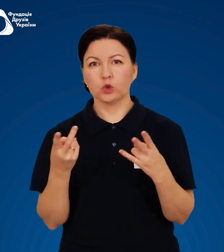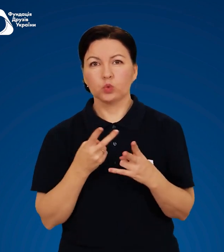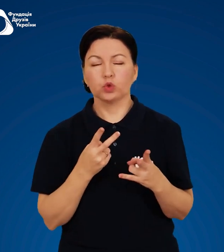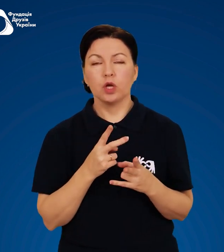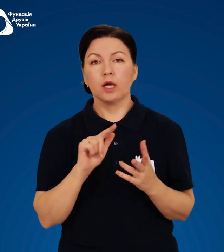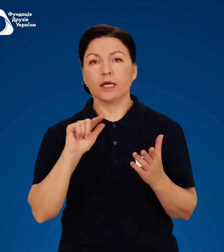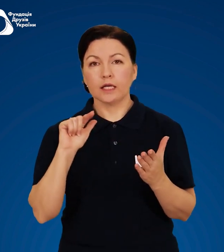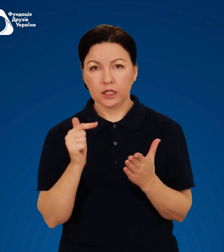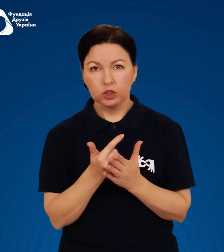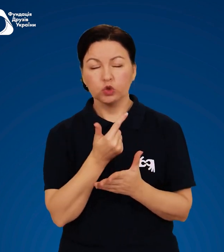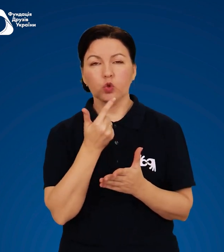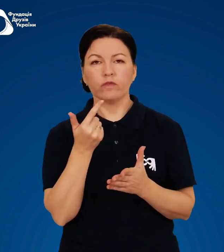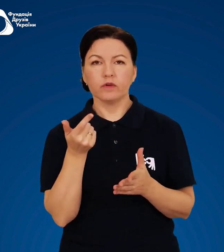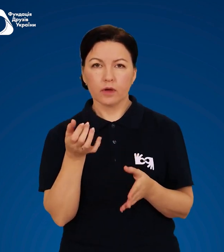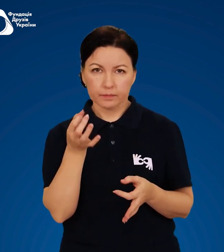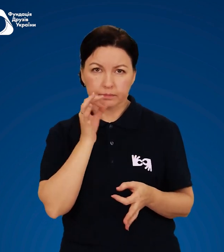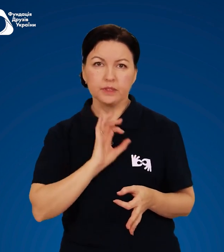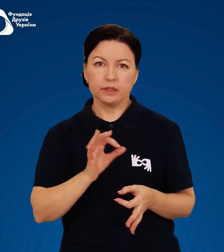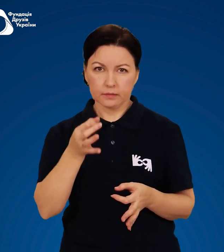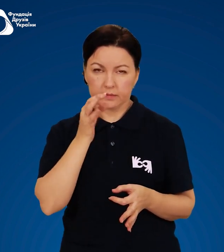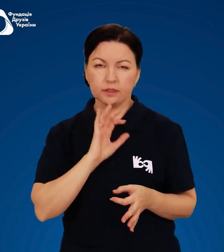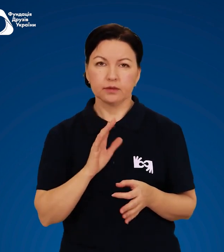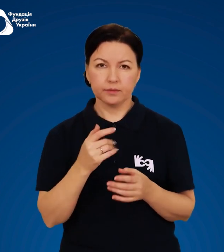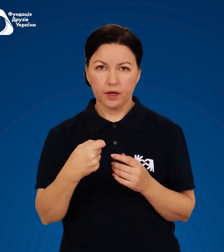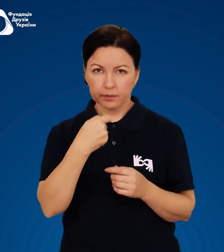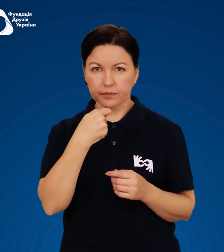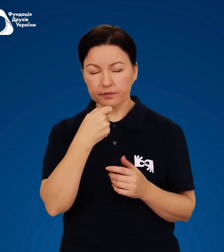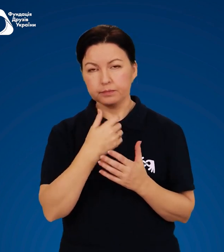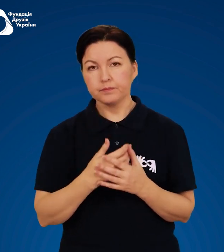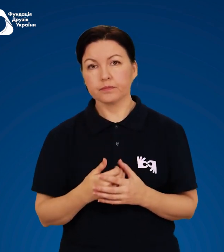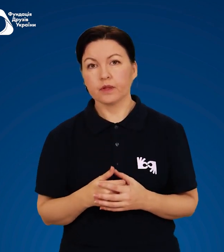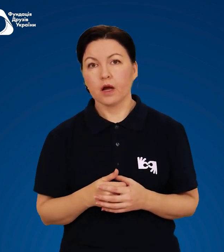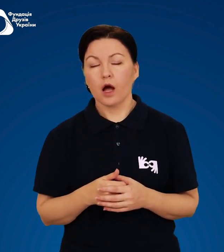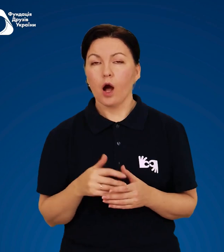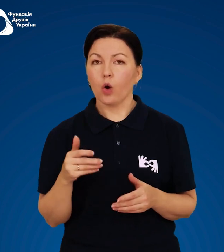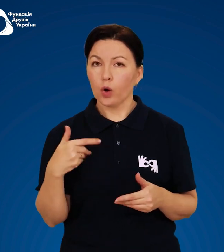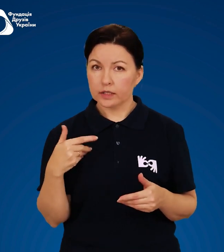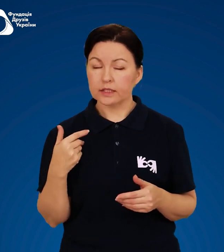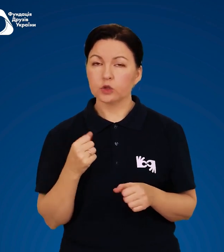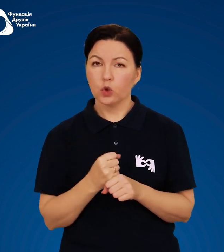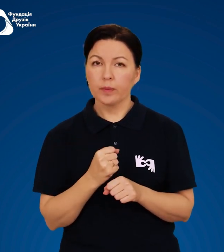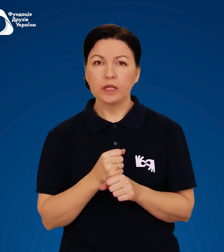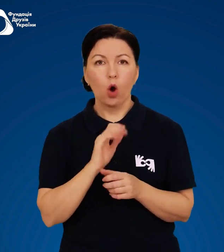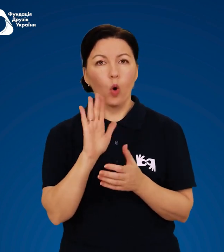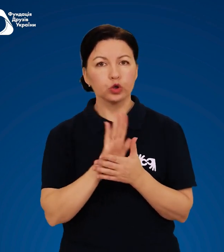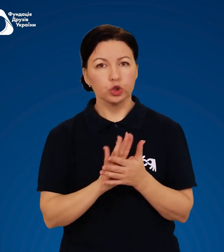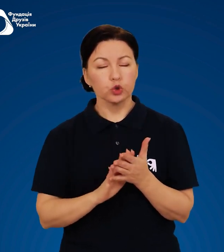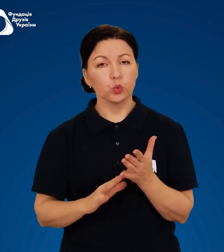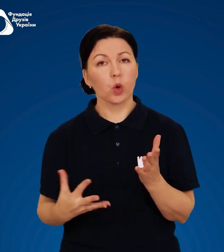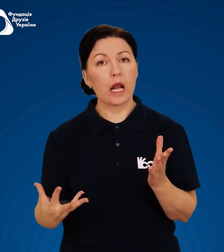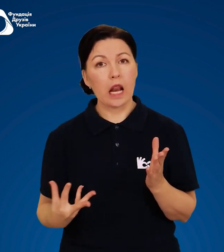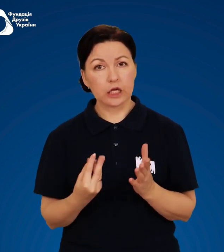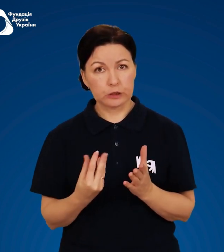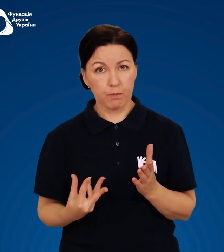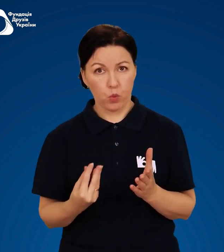блювоту і знову вжити препарати. Корисно зробити очисну клізму.